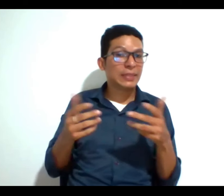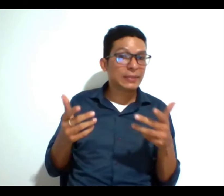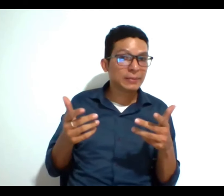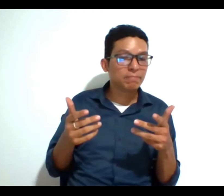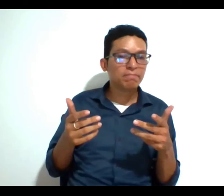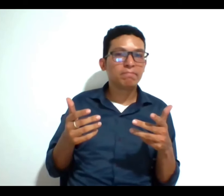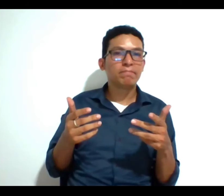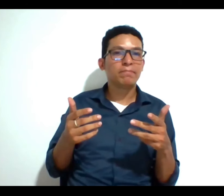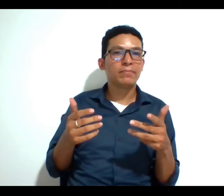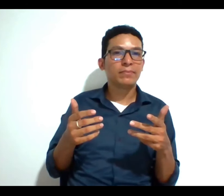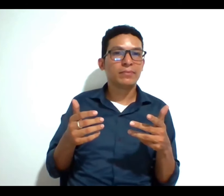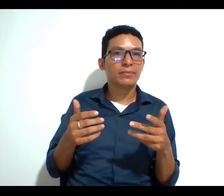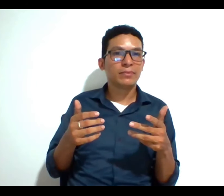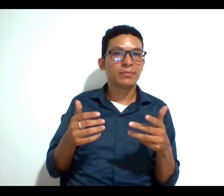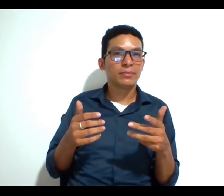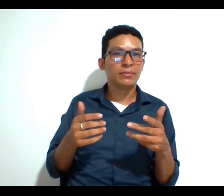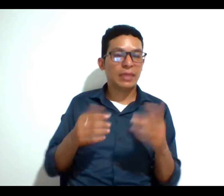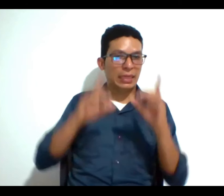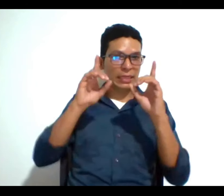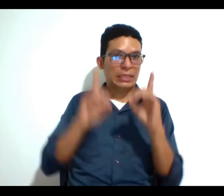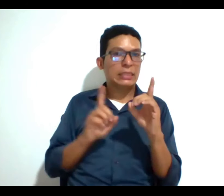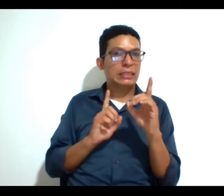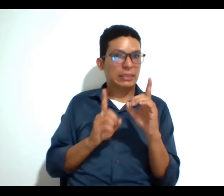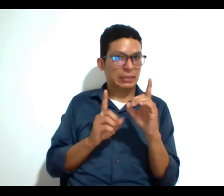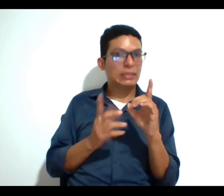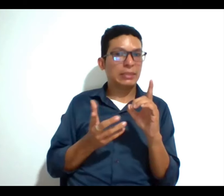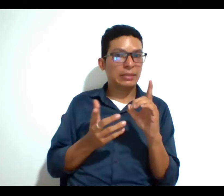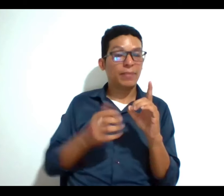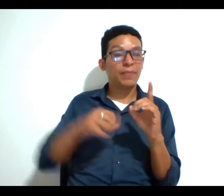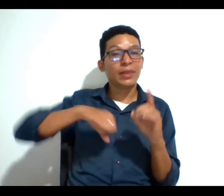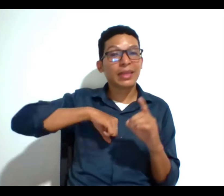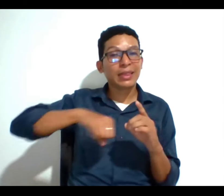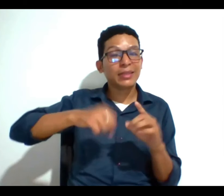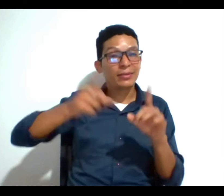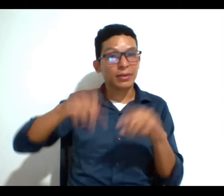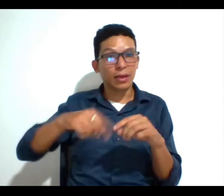de tomar decisiones ahí y también desde el derecho hablamos de